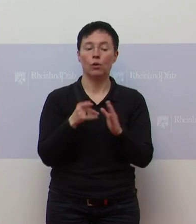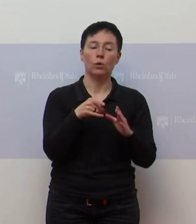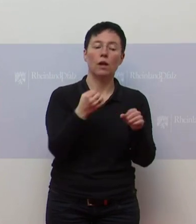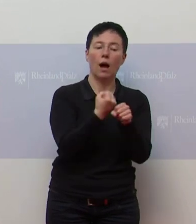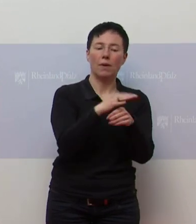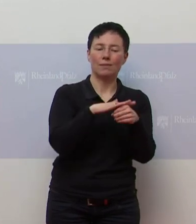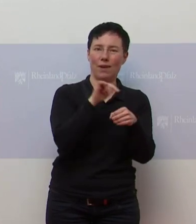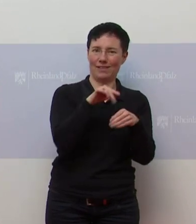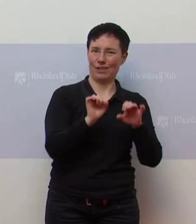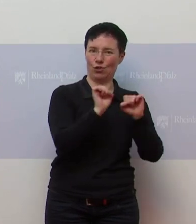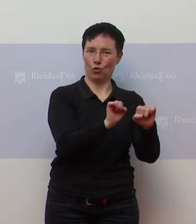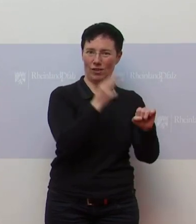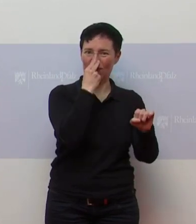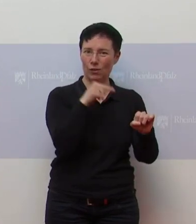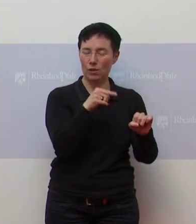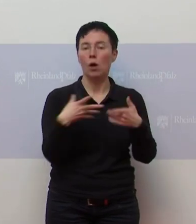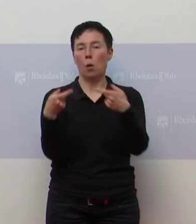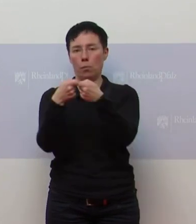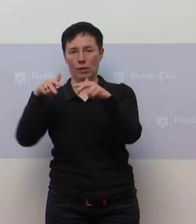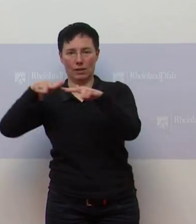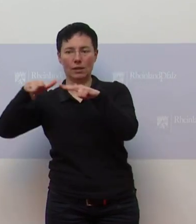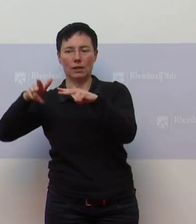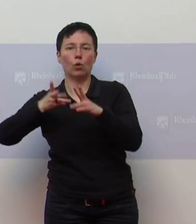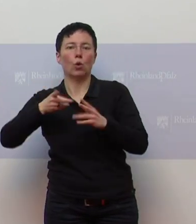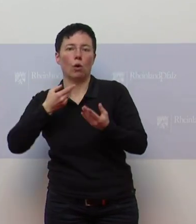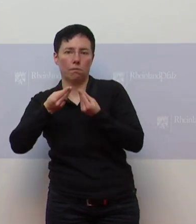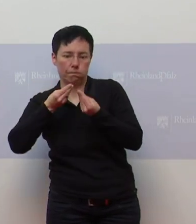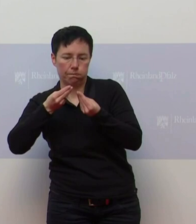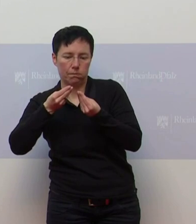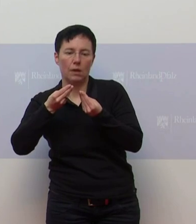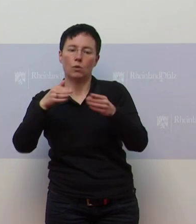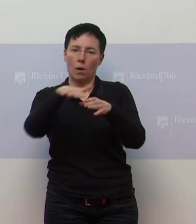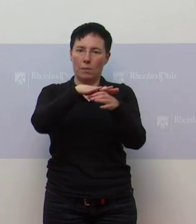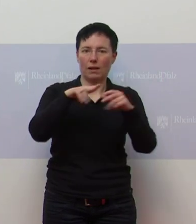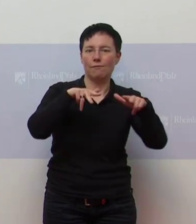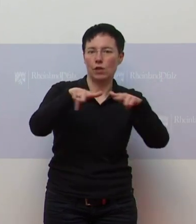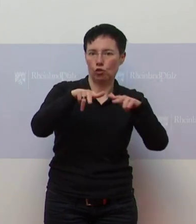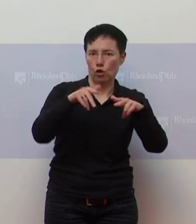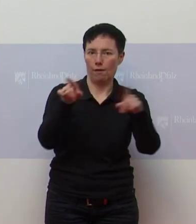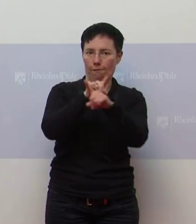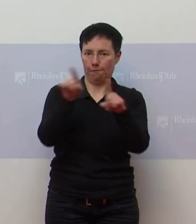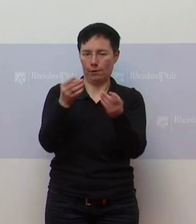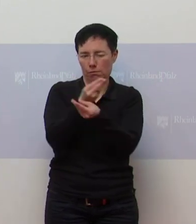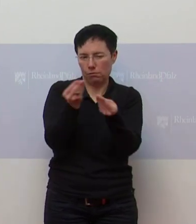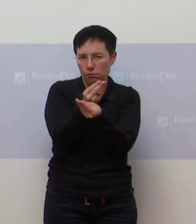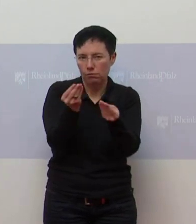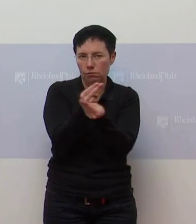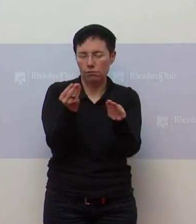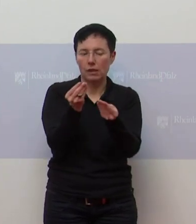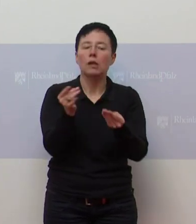betrifft, da ist die Bundesregierung ja im Gespräch mit der Wirtschaft, die haben sich ja zu einer, über eine